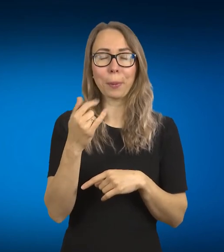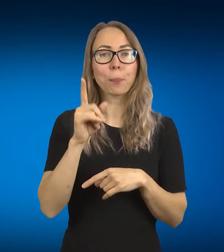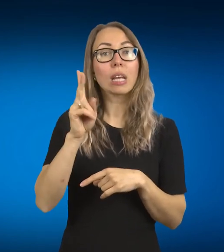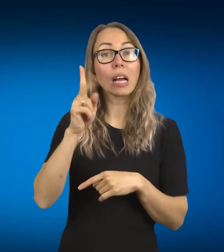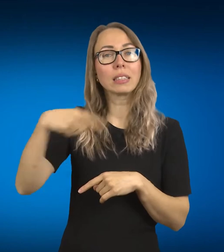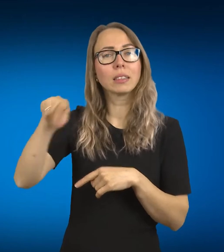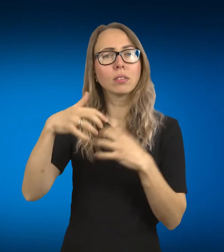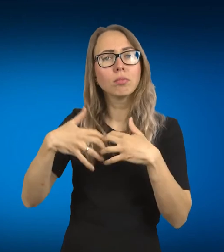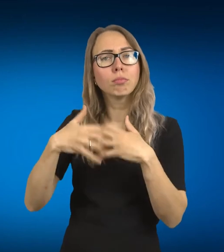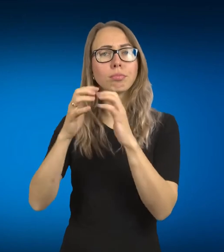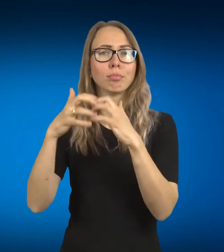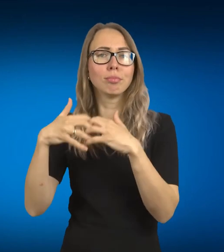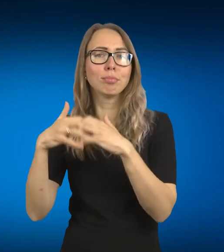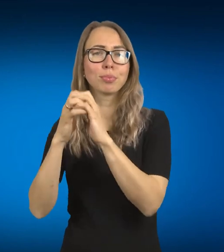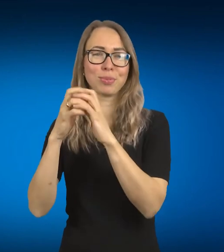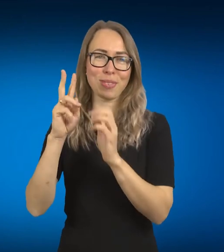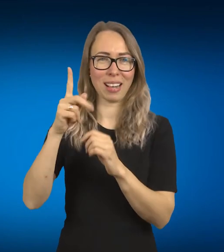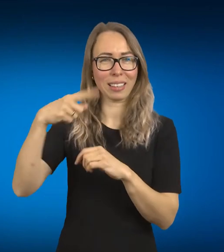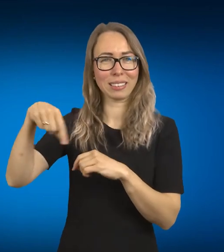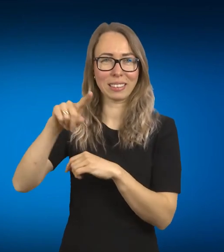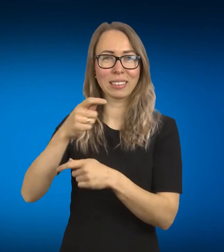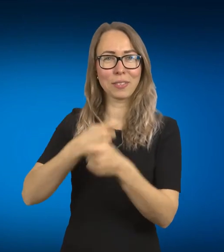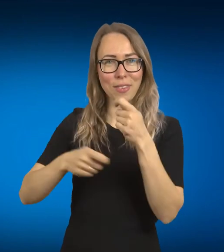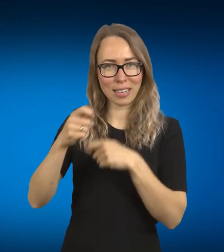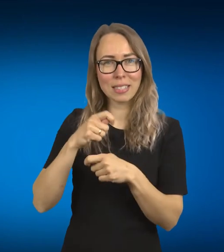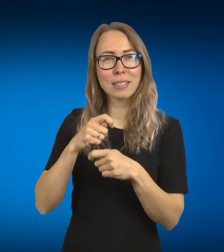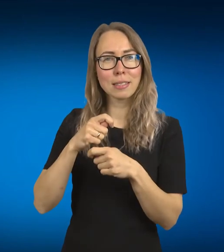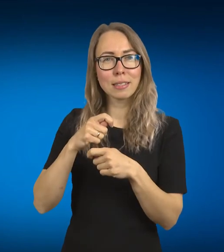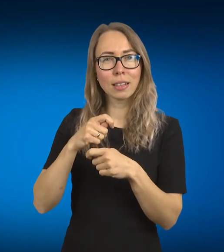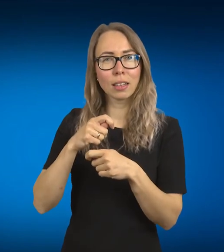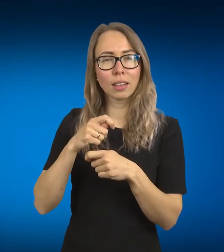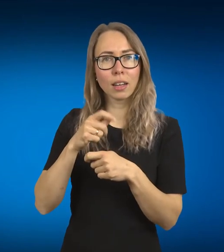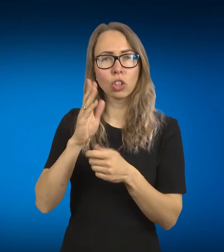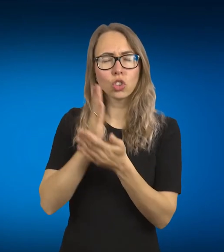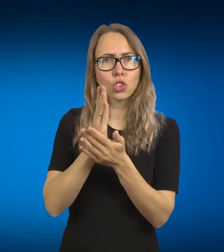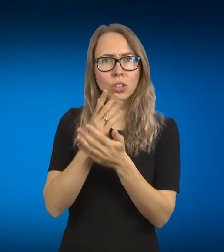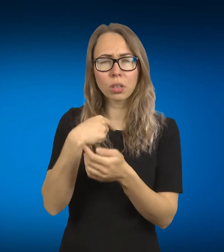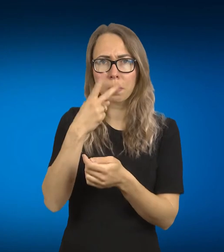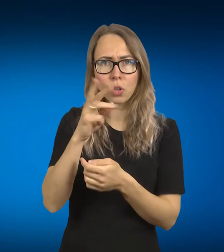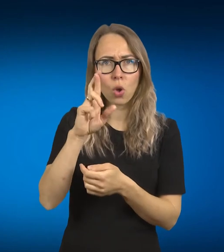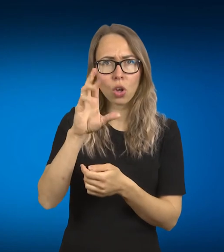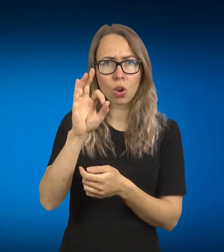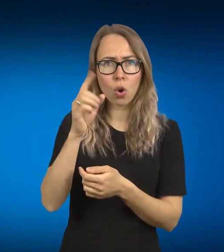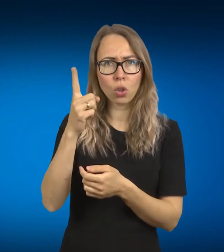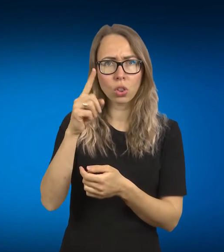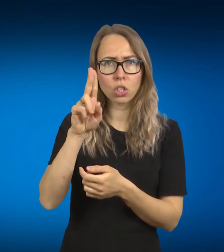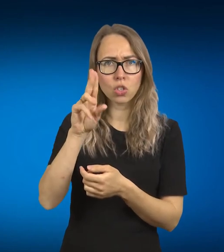bus startuolį, sėkmingu, tai yra Rodžerio aplikacija, kur tiesiog gali